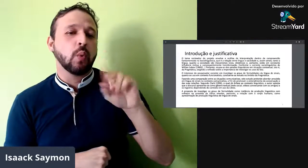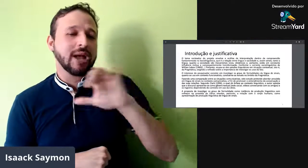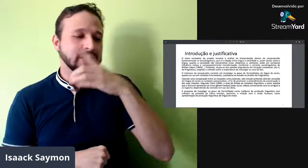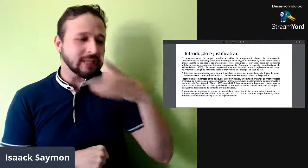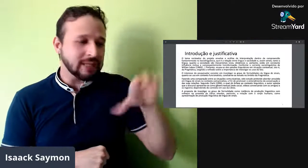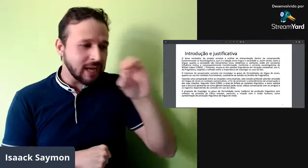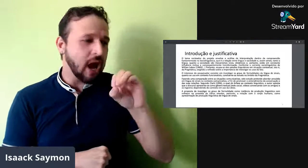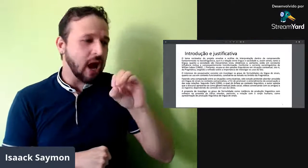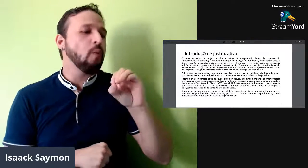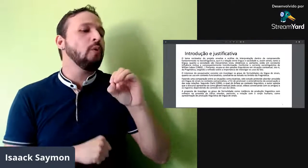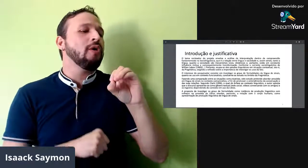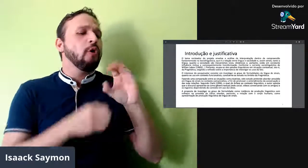sociolinguística.